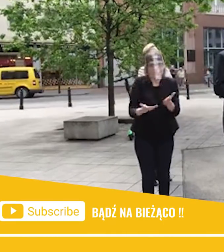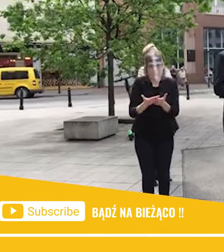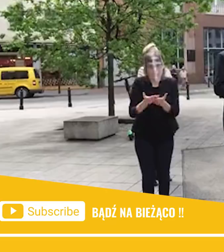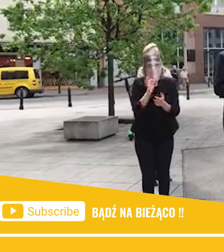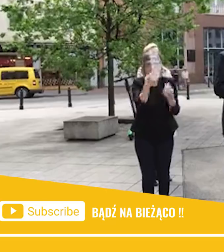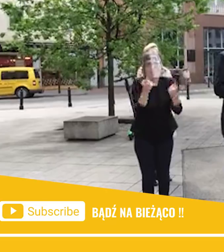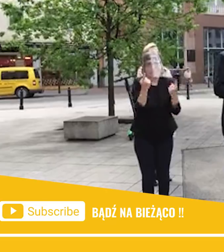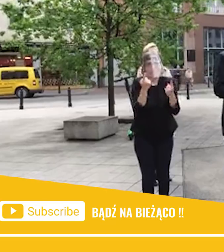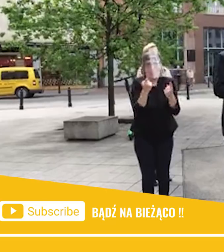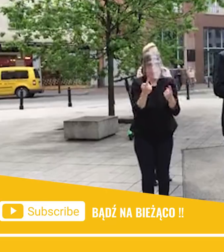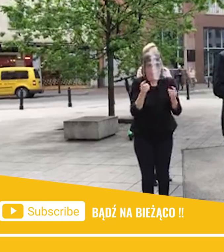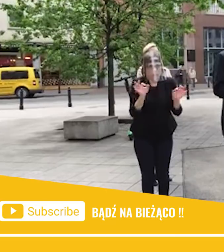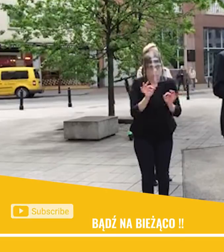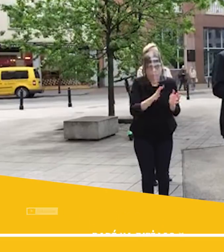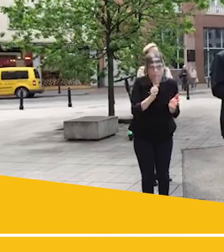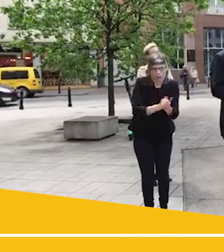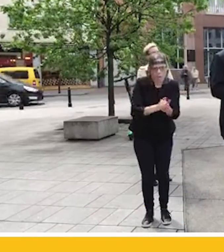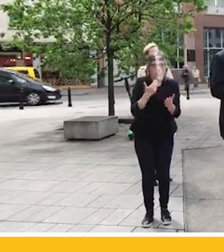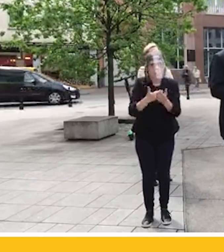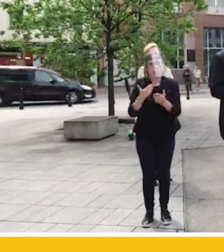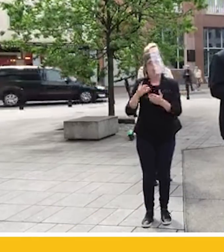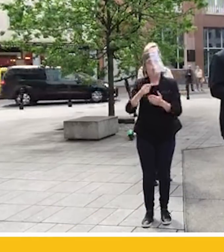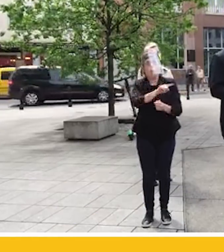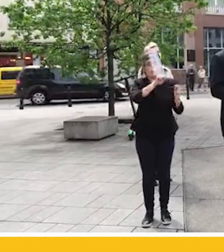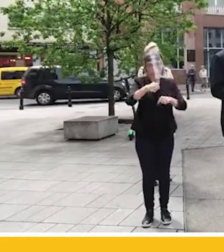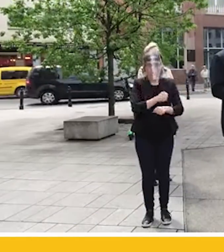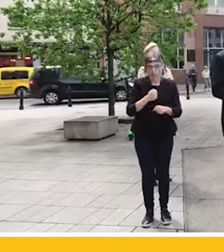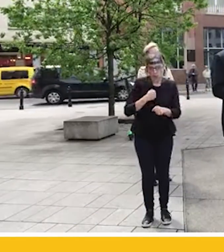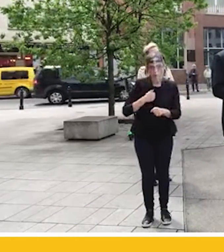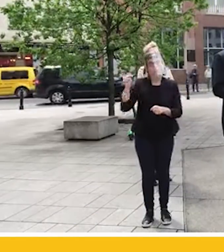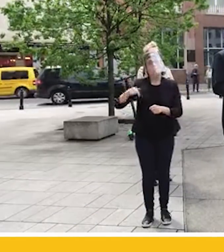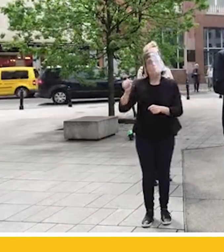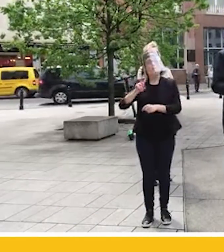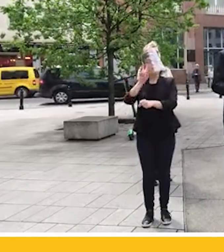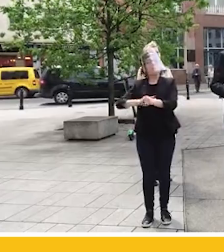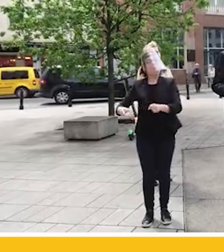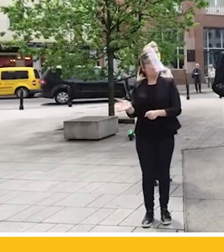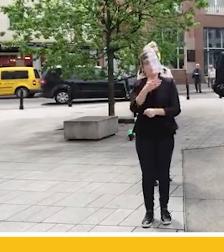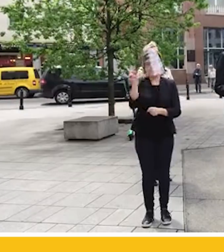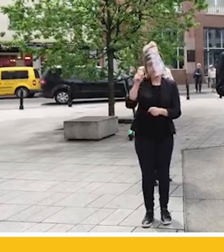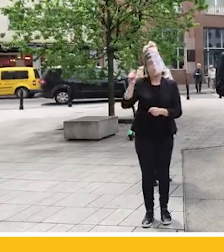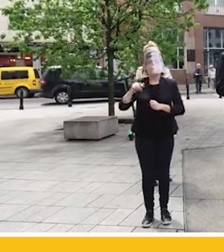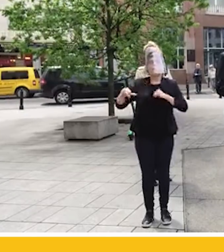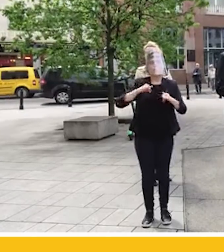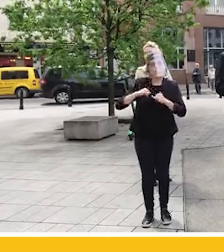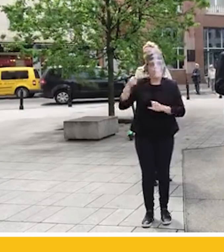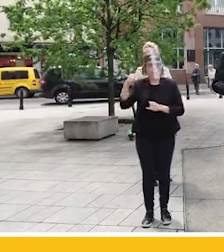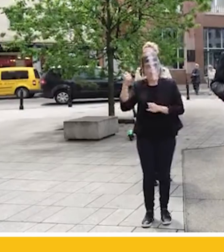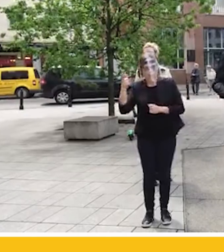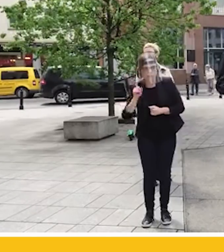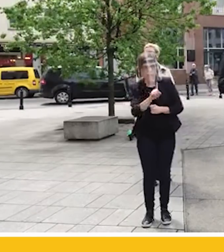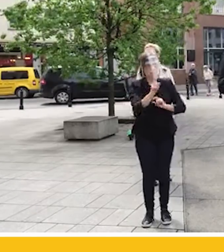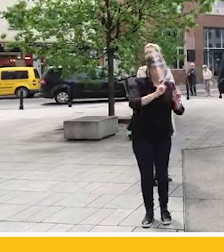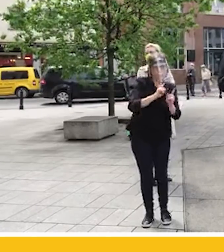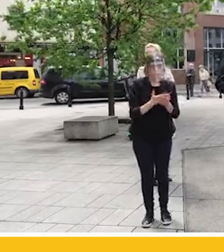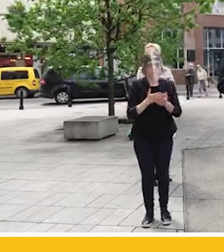powinna ich w Warszawie witać nie policja, tylko rząd i prezydent Rzeczpospolitej, który powinien z nimi rozmawiać. A wytłumaczenia policji, które później słyszymy o tym, że